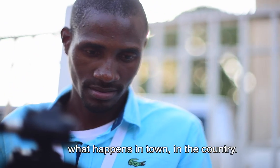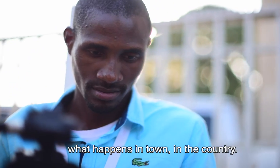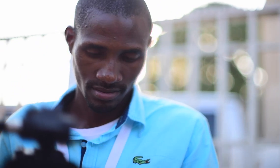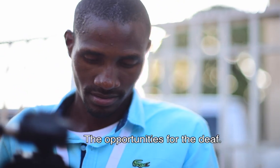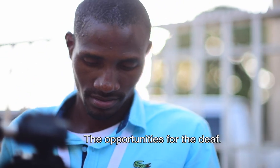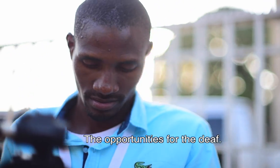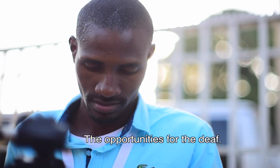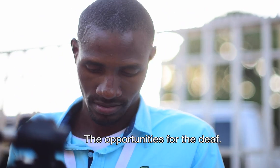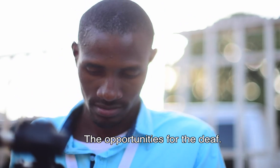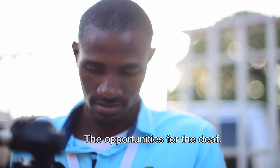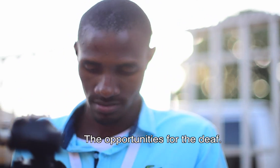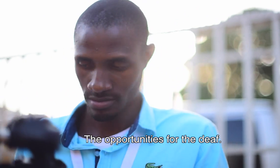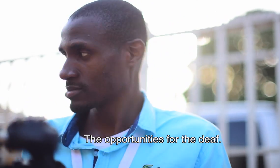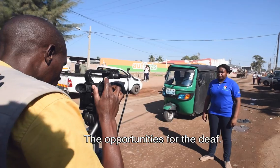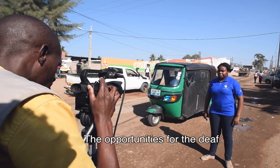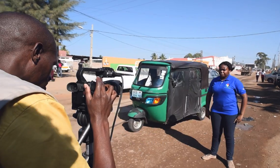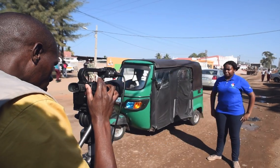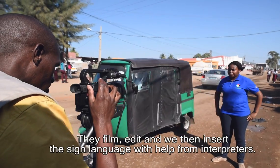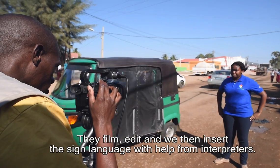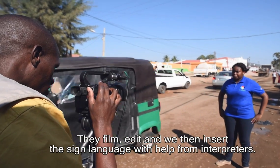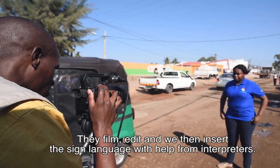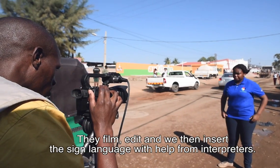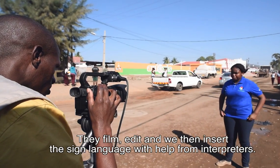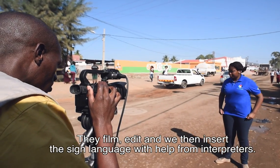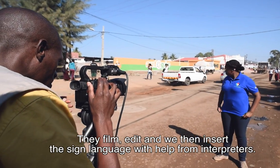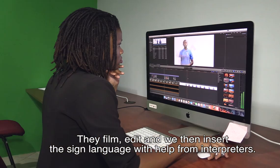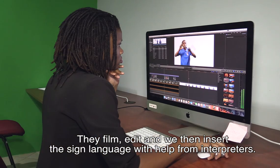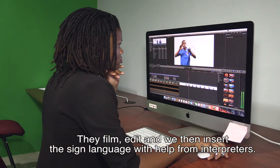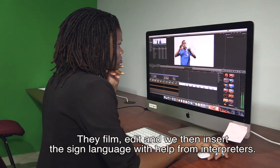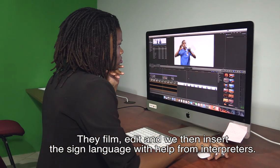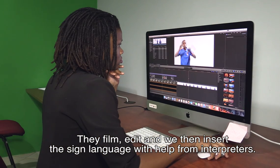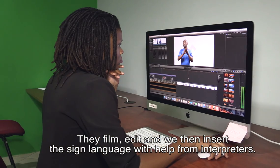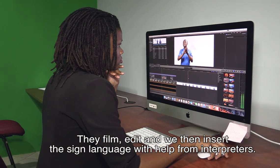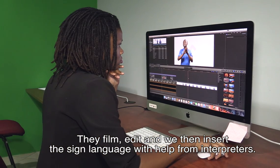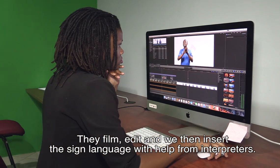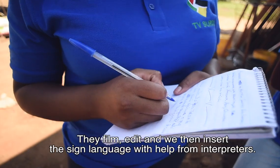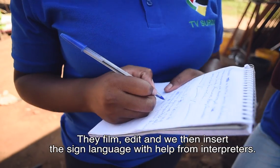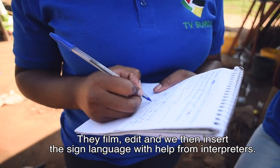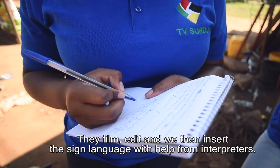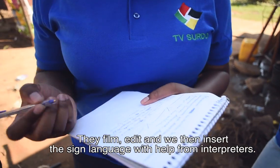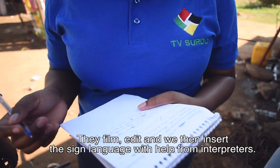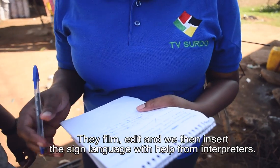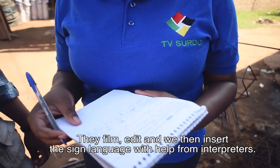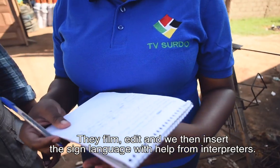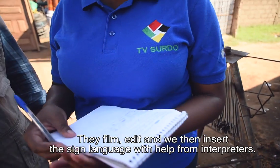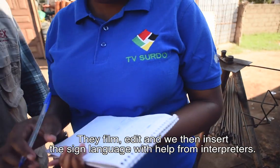As oportunidades para os surdos. Eles filmam, editam, gravam os textos. E nós